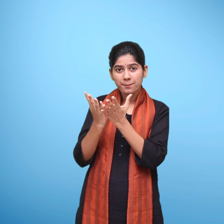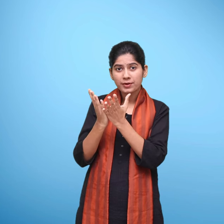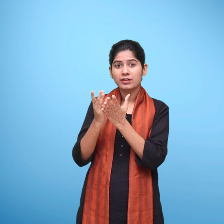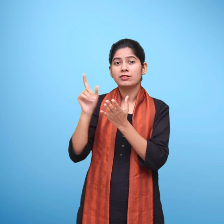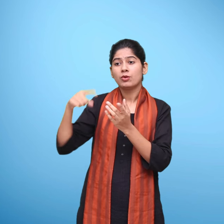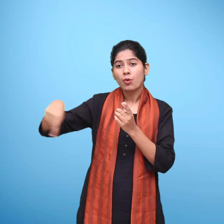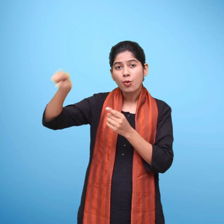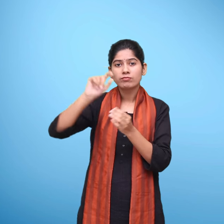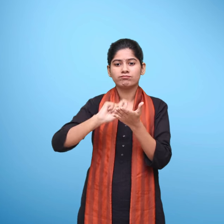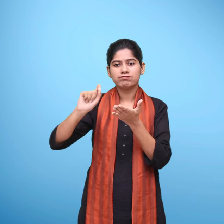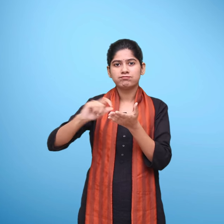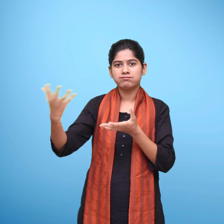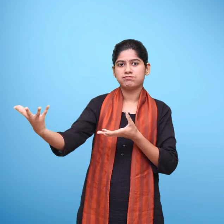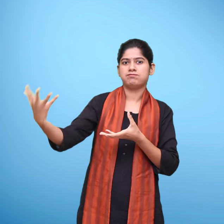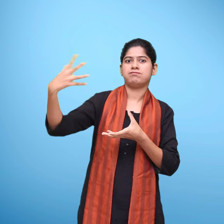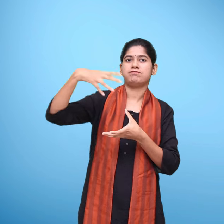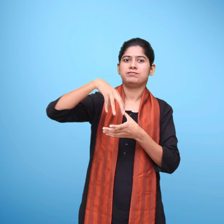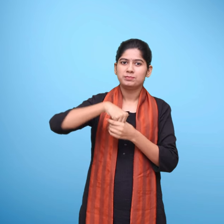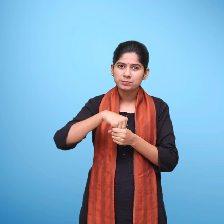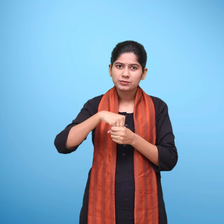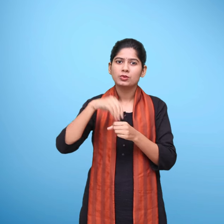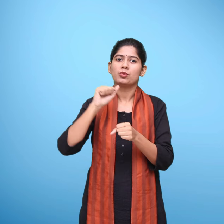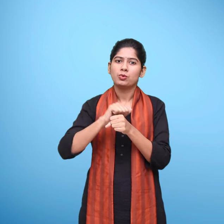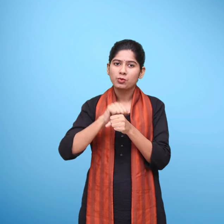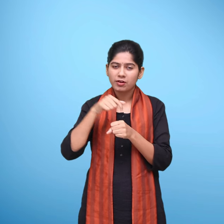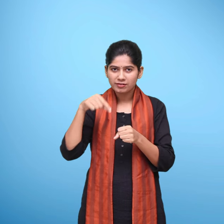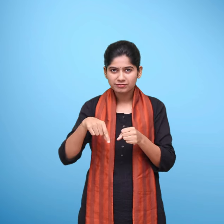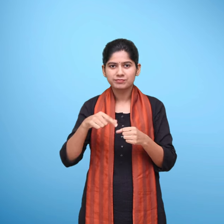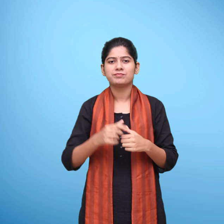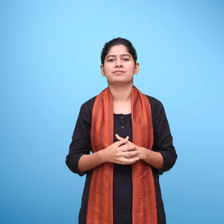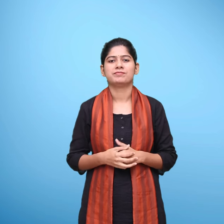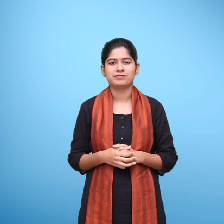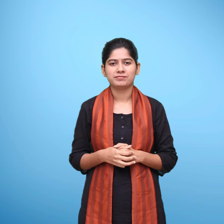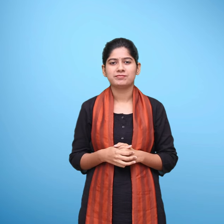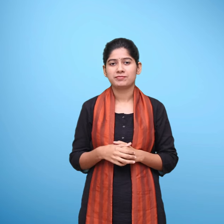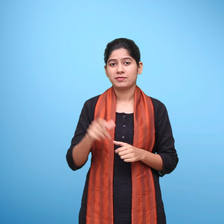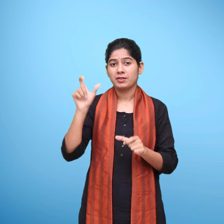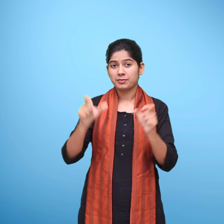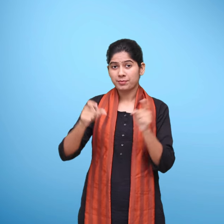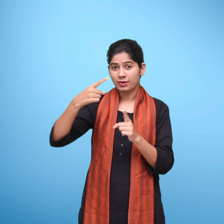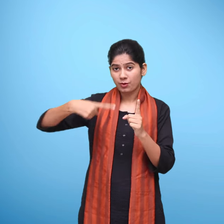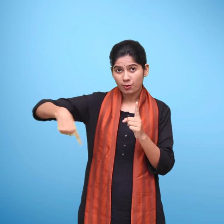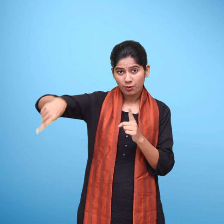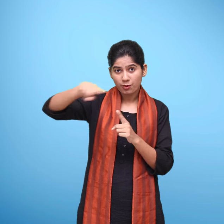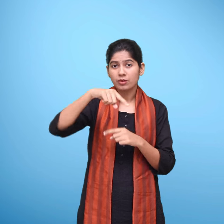परिशद सभी रचनाकारों या उनके परिजनों एवं प्रकाश्रकों के प्रती कृतग्यता ज्यापित करती है